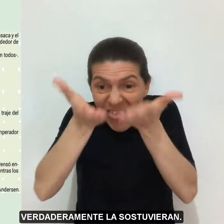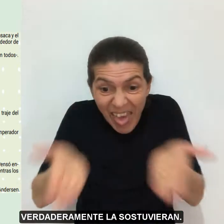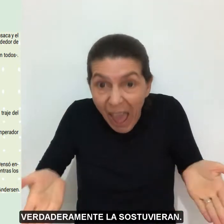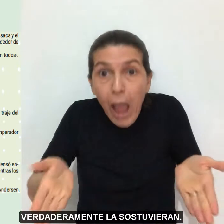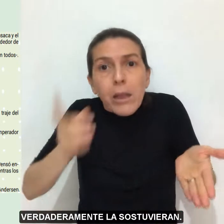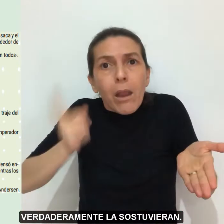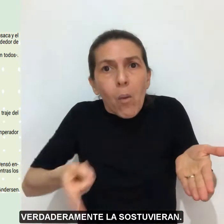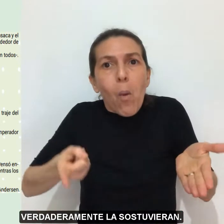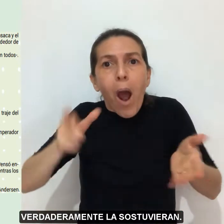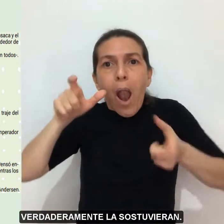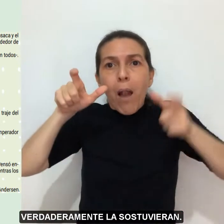la sostuvieran.